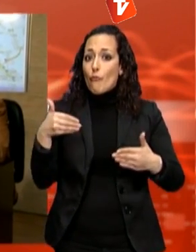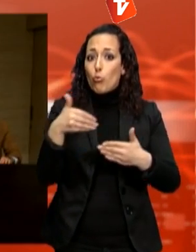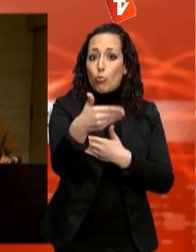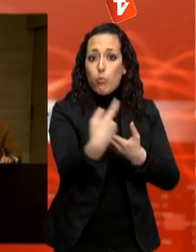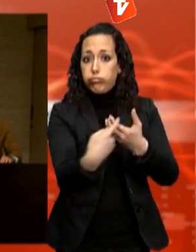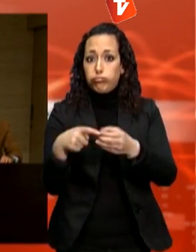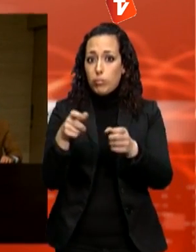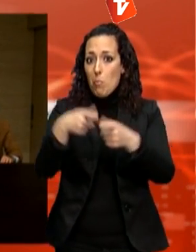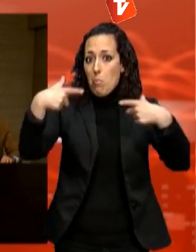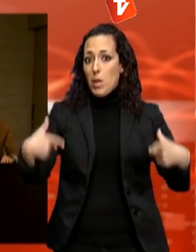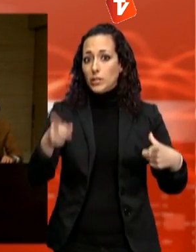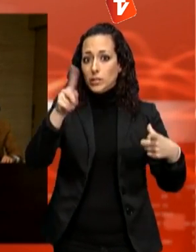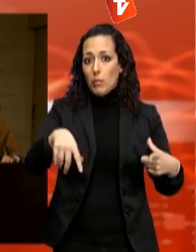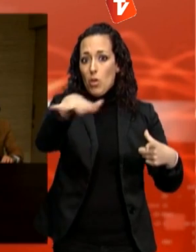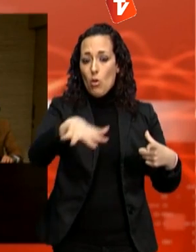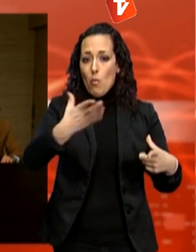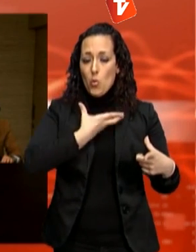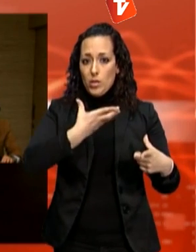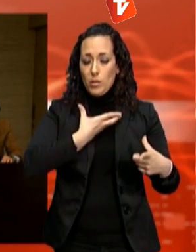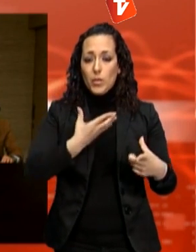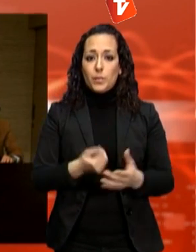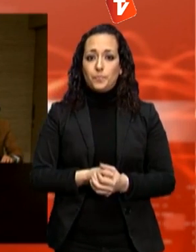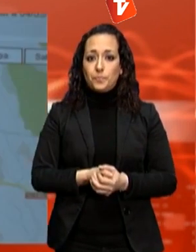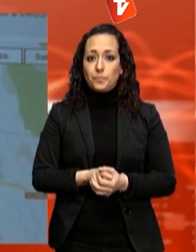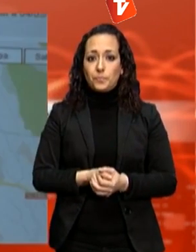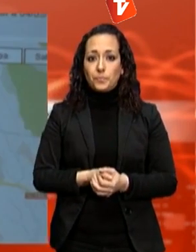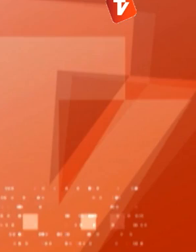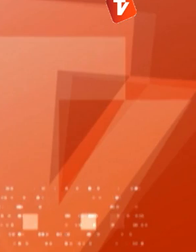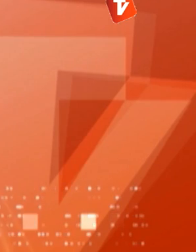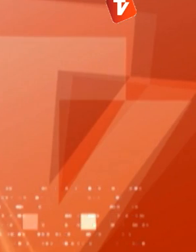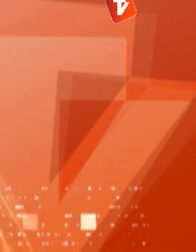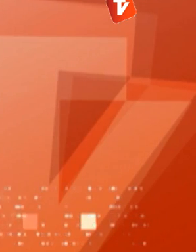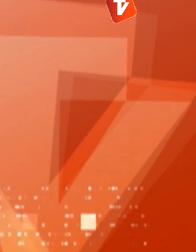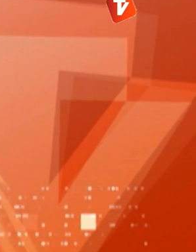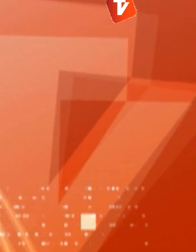informativa. ...trànsit, informació del trànsit. Seria aquest bit que significa...